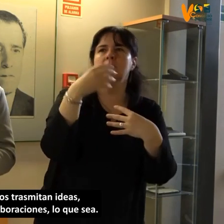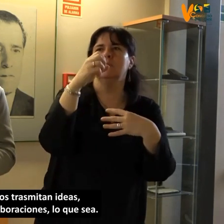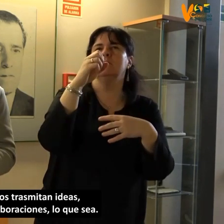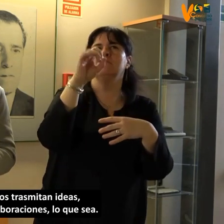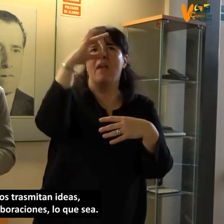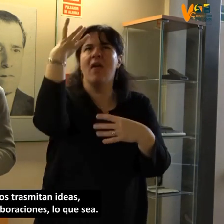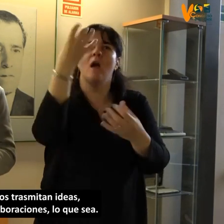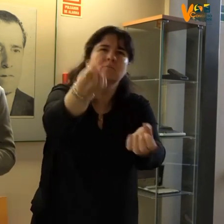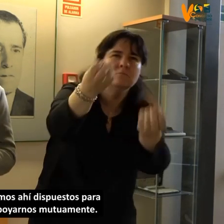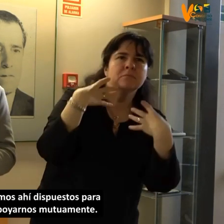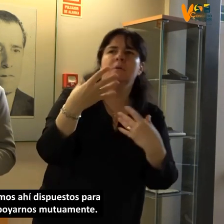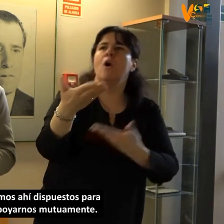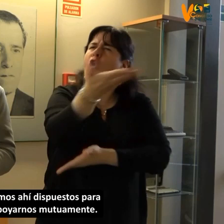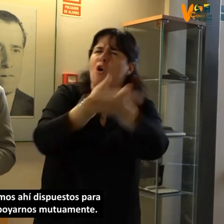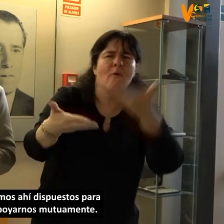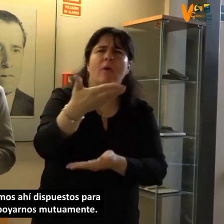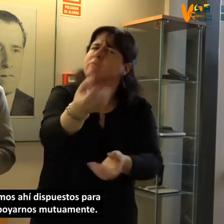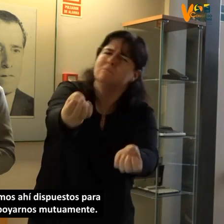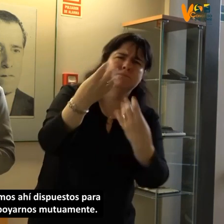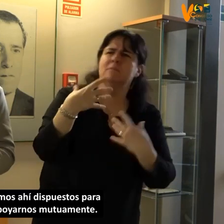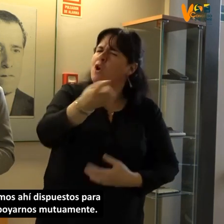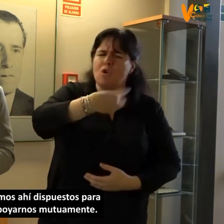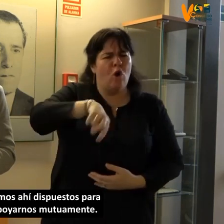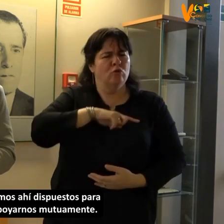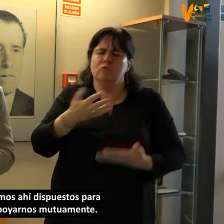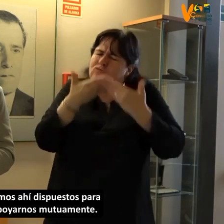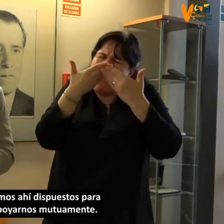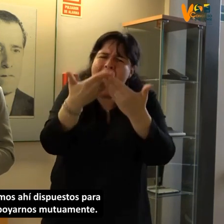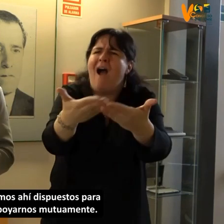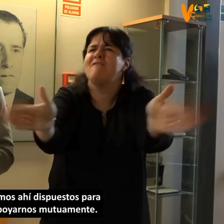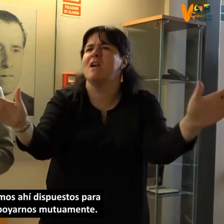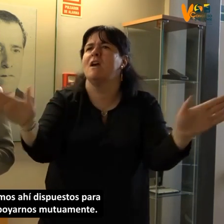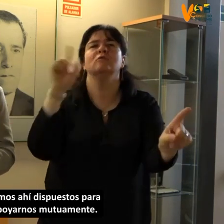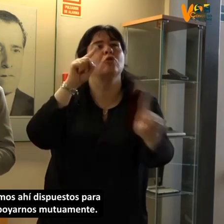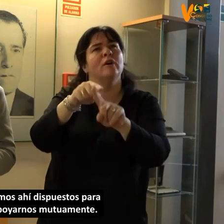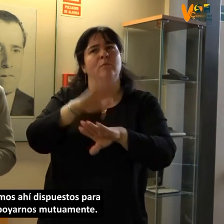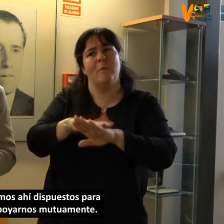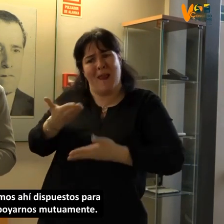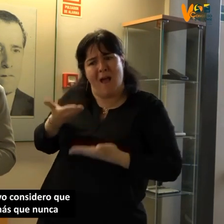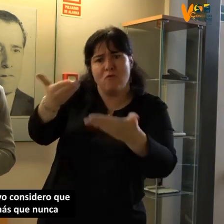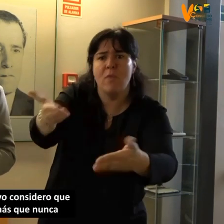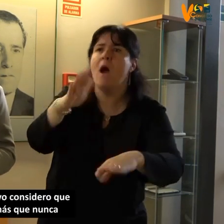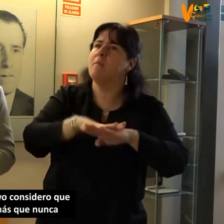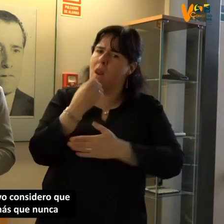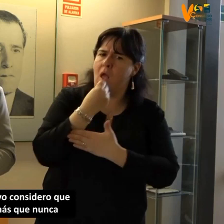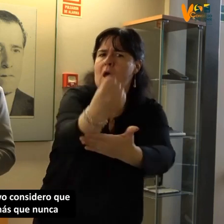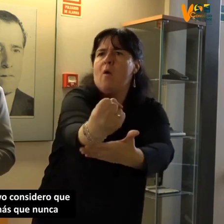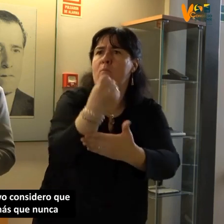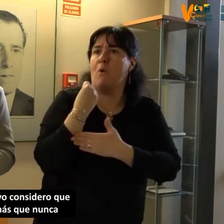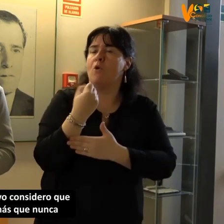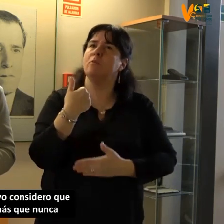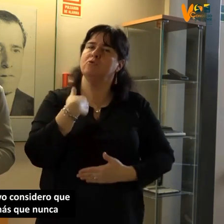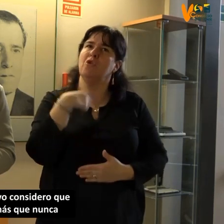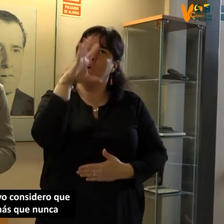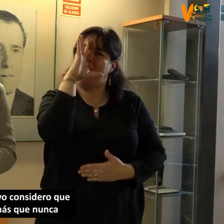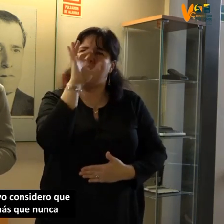colaboraciones, lo que sea. Siempre estaremos ahí dispuestos para ayudar, para apoyarnos mutuamente porque yo